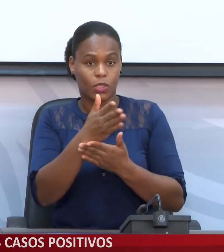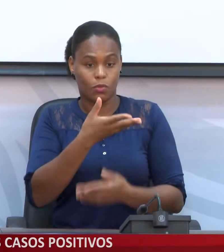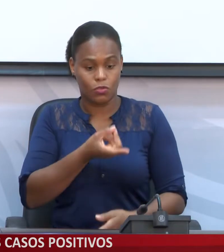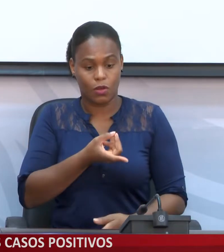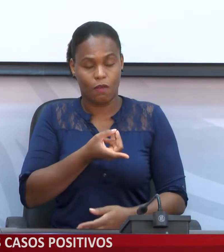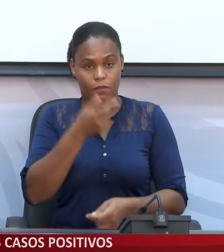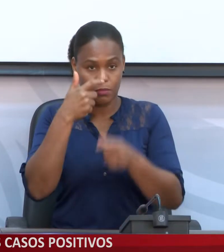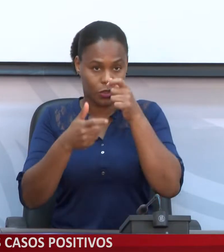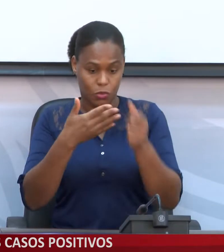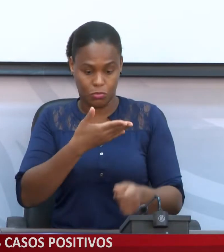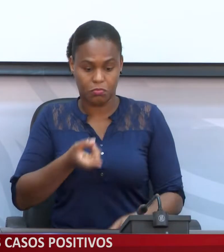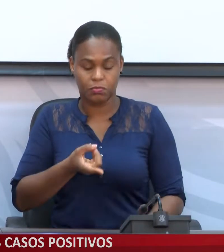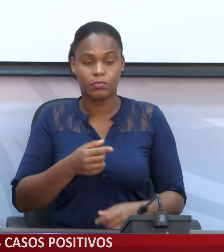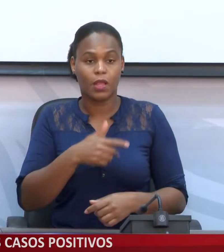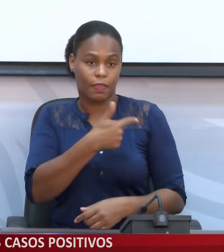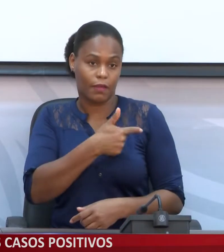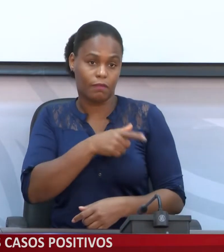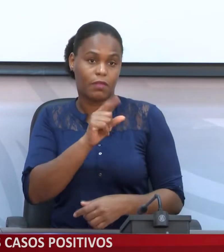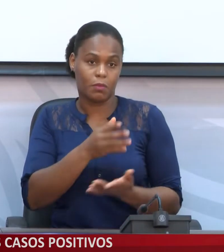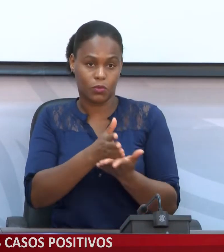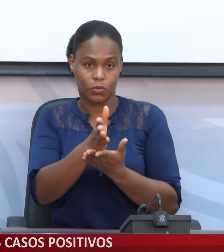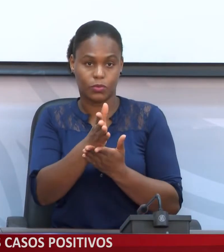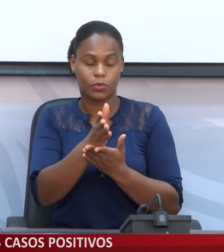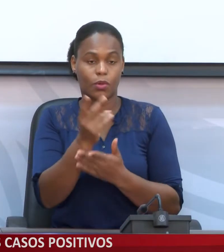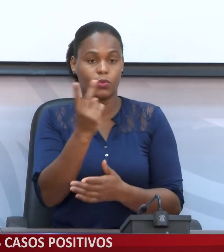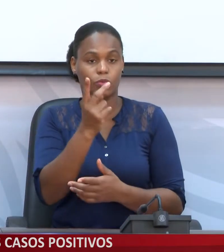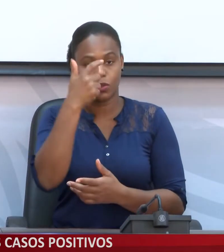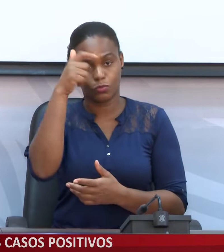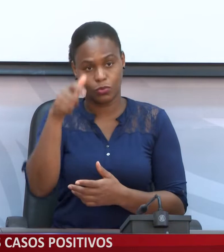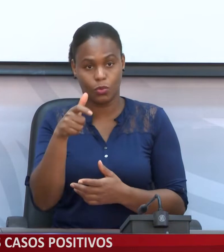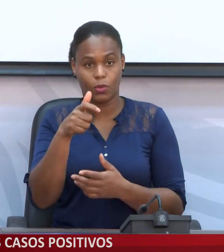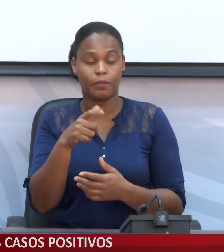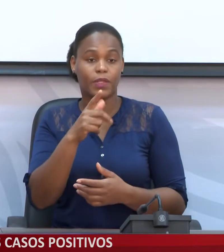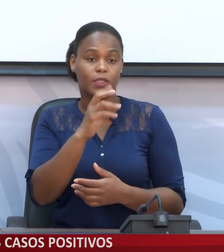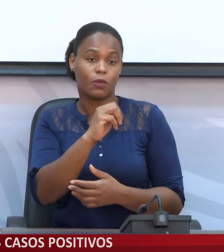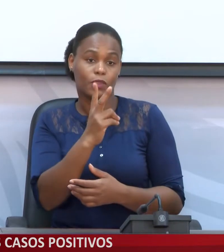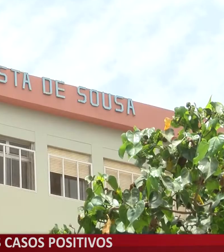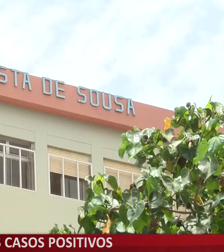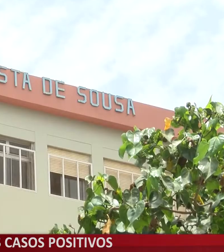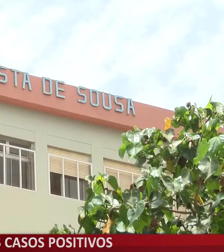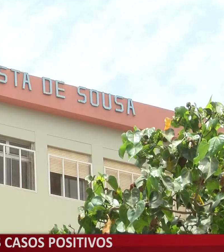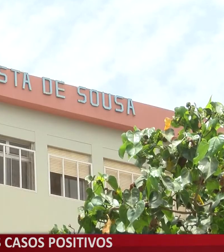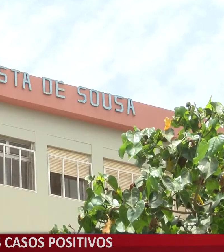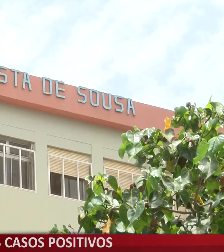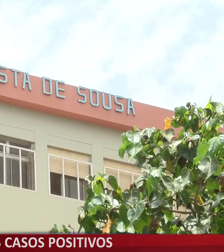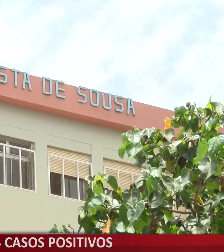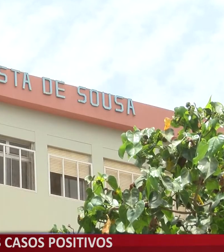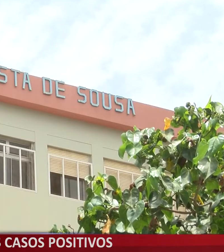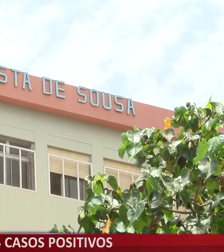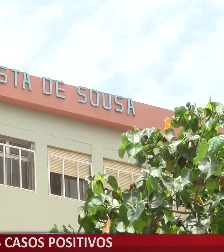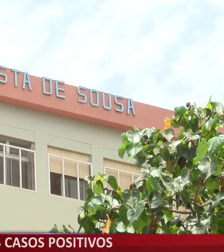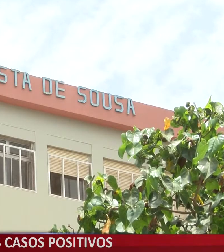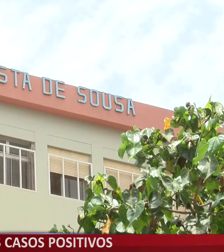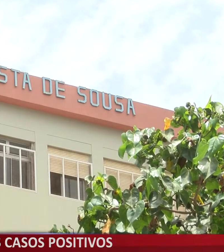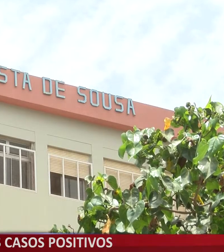pessoas, no Tarrafal também continuam as duas pessoas e em São Vicente a uma pessoa. Relativamente ao caso de